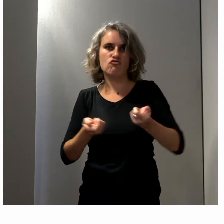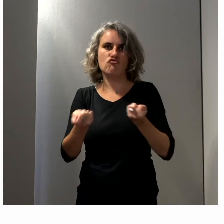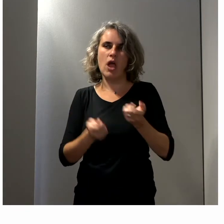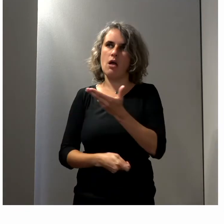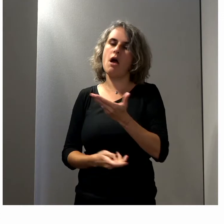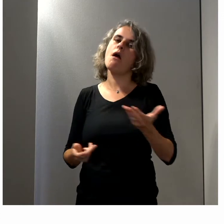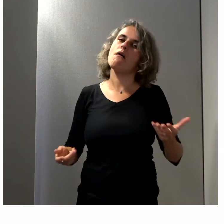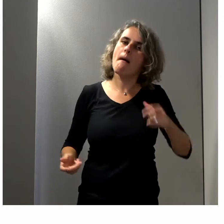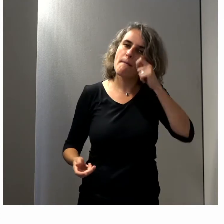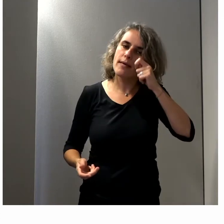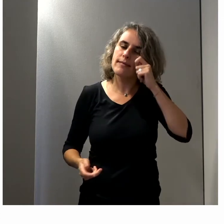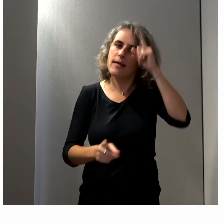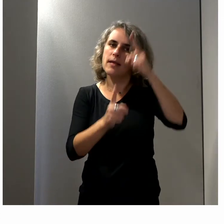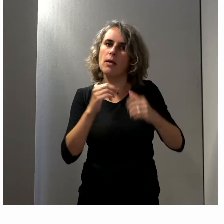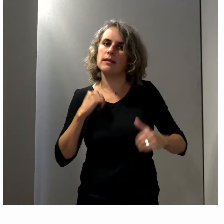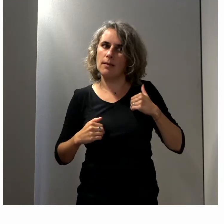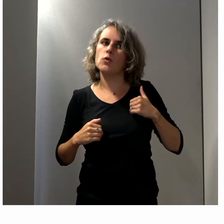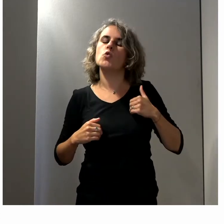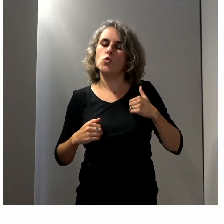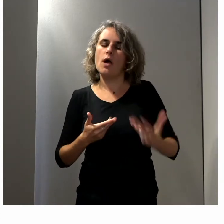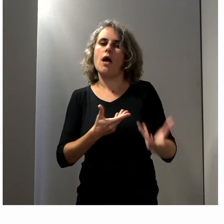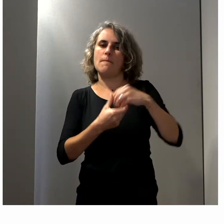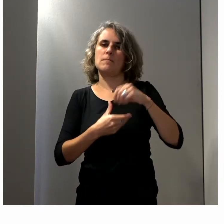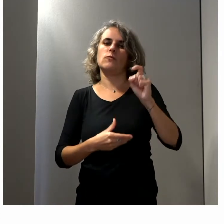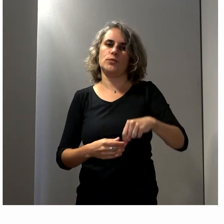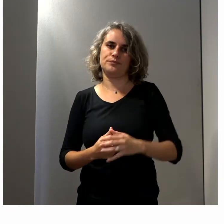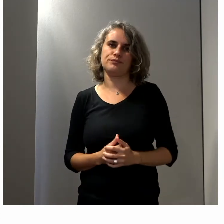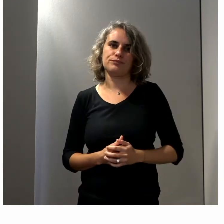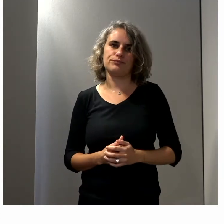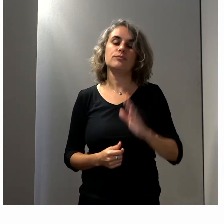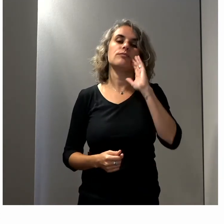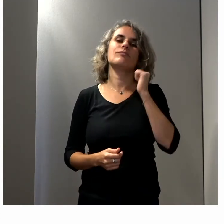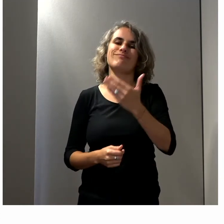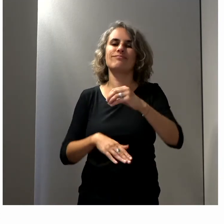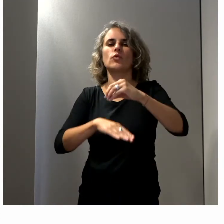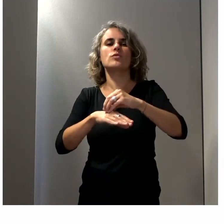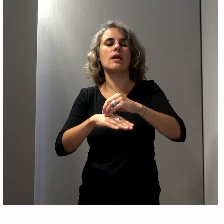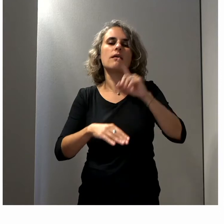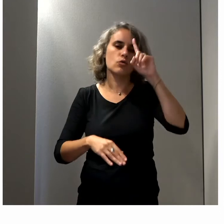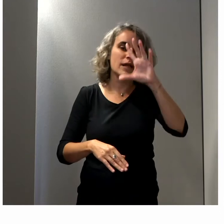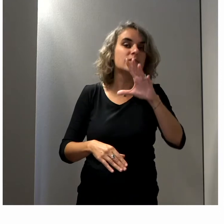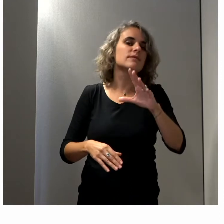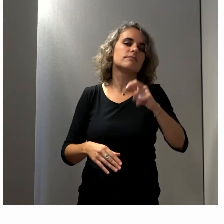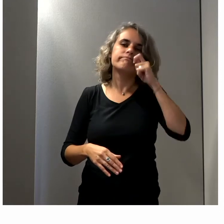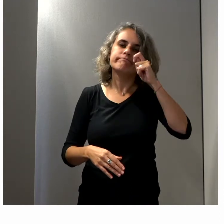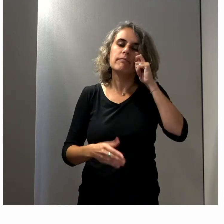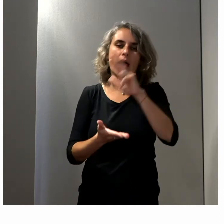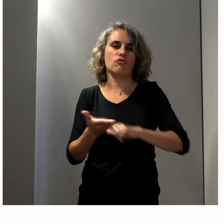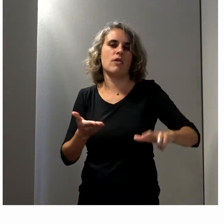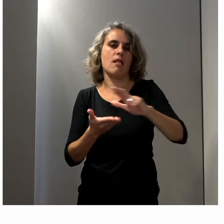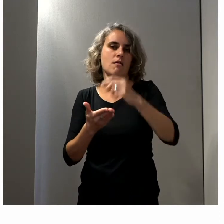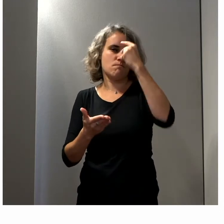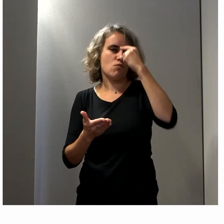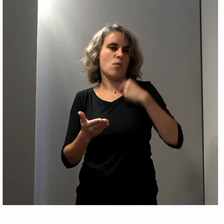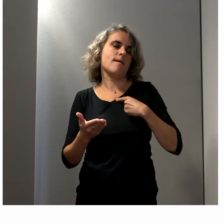requièrent une expertise en matière de handicap. C'est pourquoi le Conseil consultatif régional, je le veux comme un dialogue entre